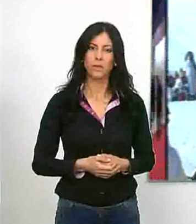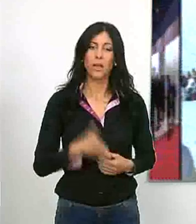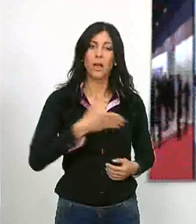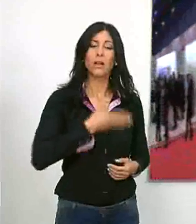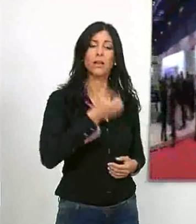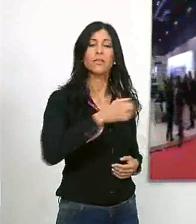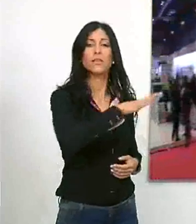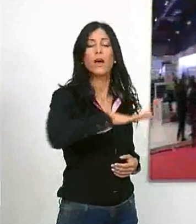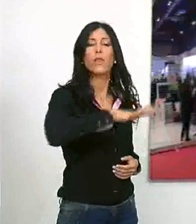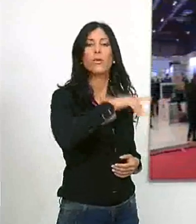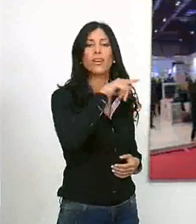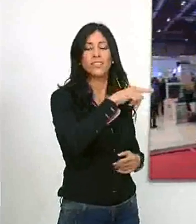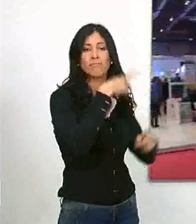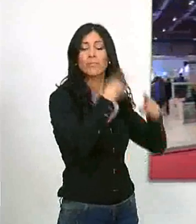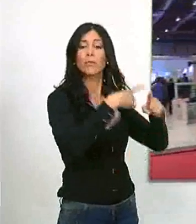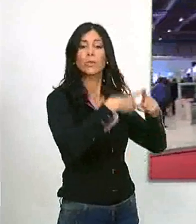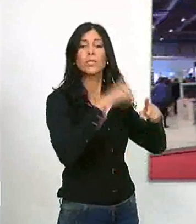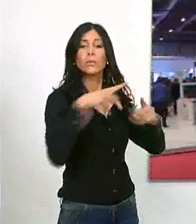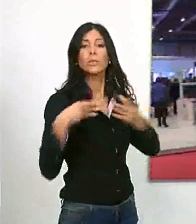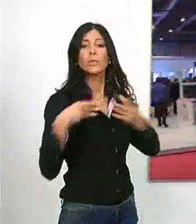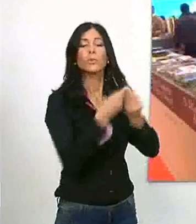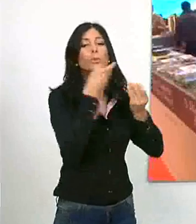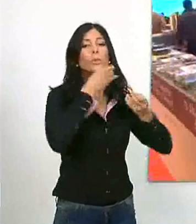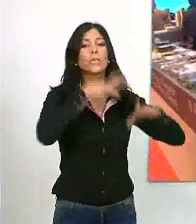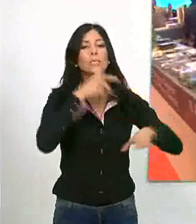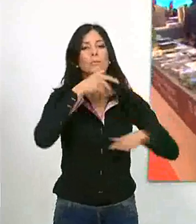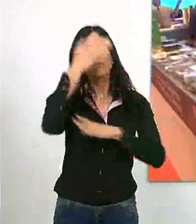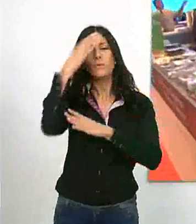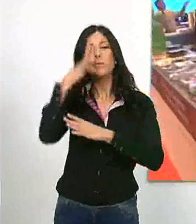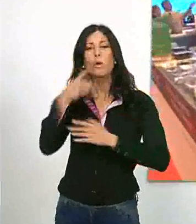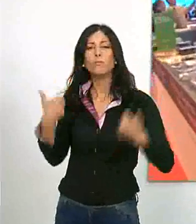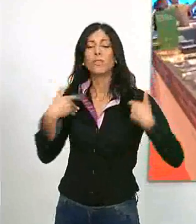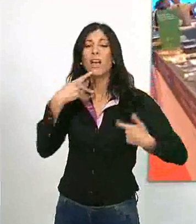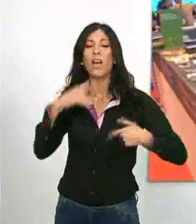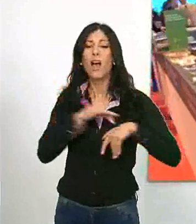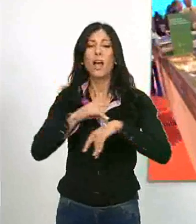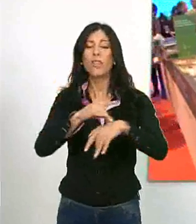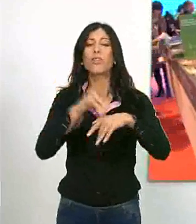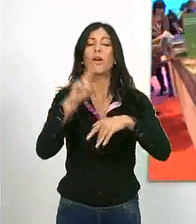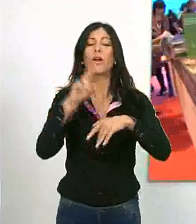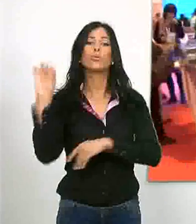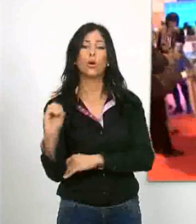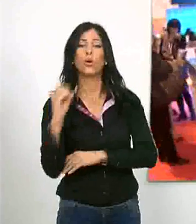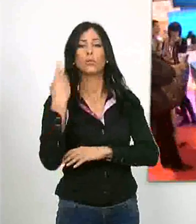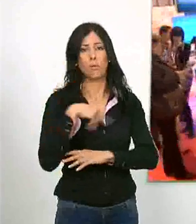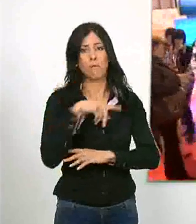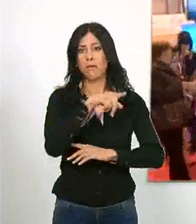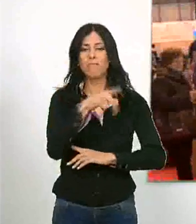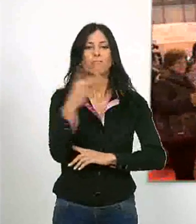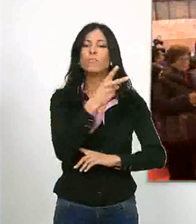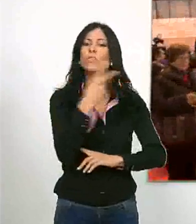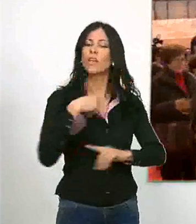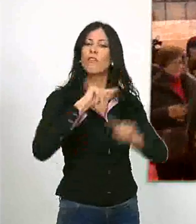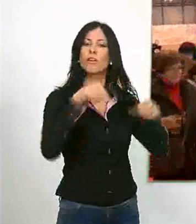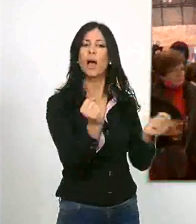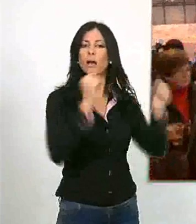La alcaldesa de la localidad de Almuñécar, junto con la titular del tour operator ruso N.T.N.K.M.I.N.T.A.L.I.T.